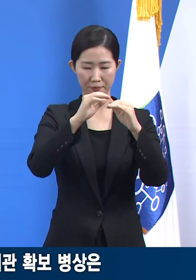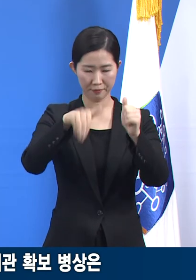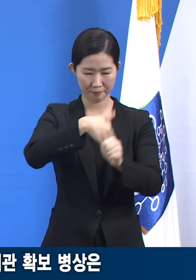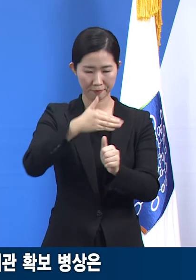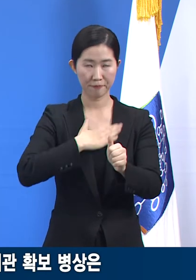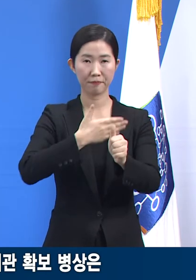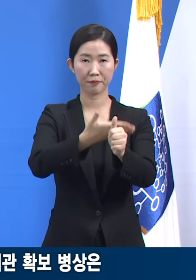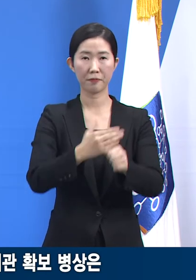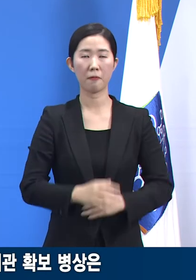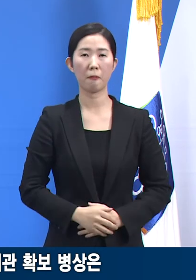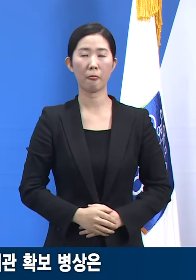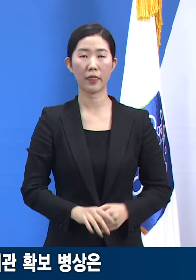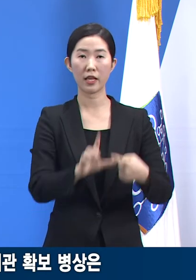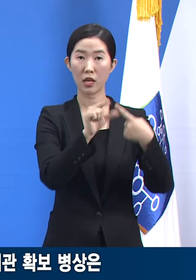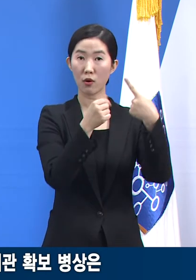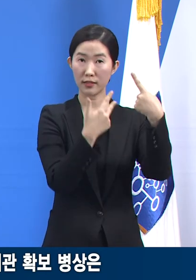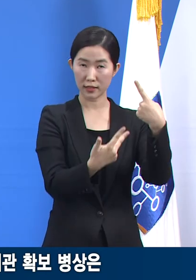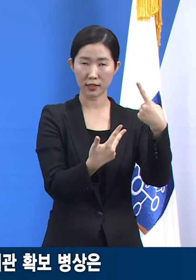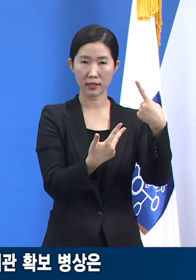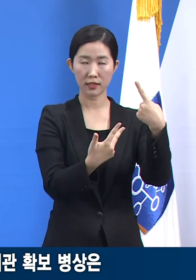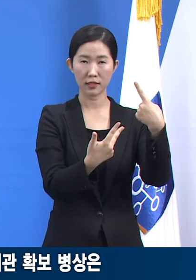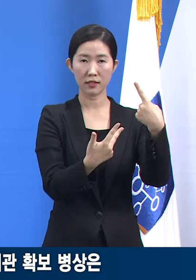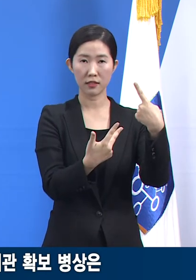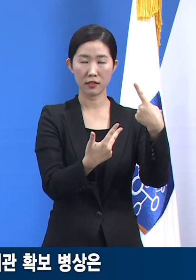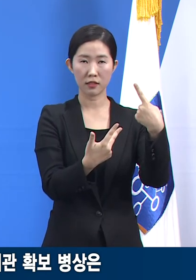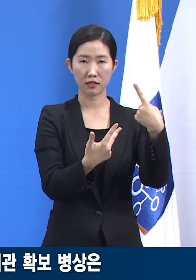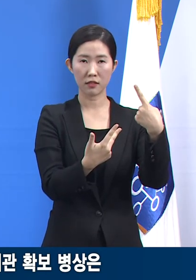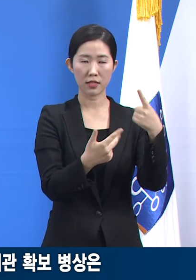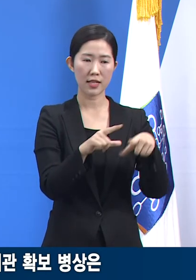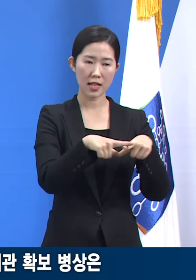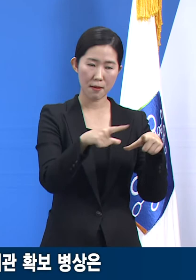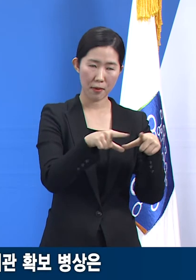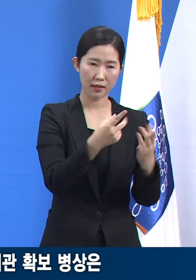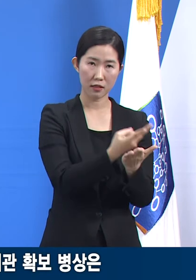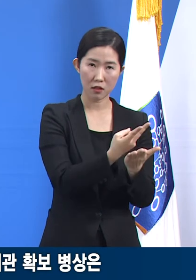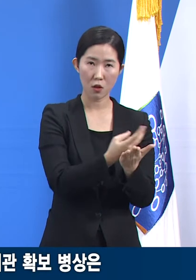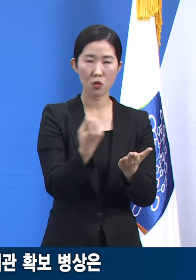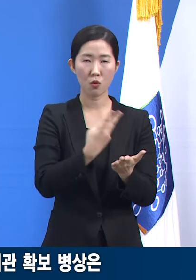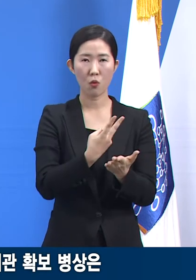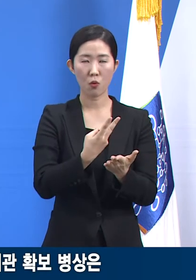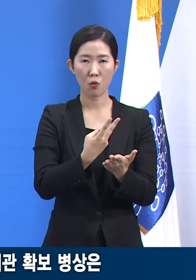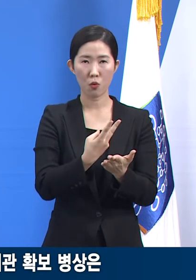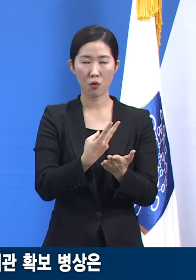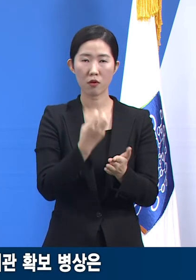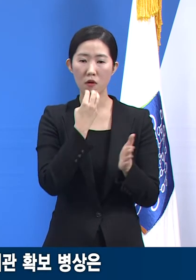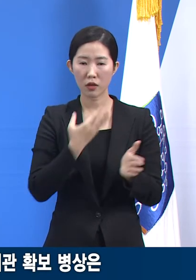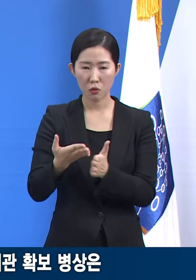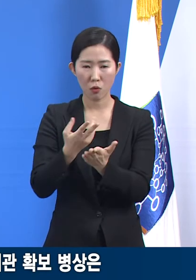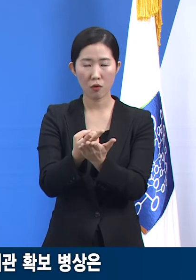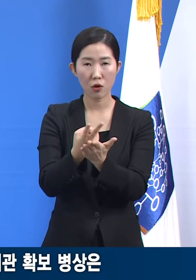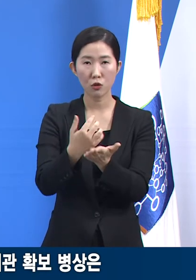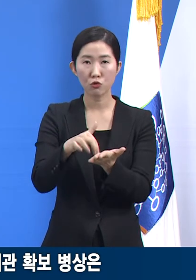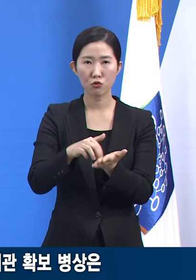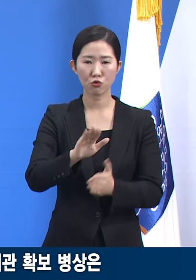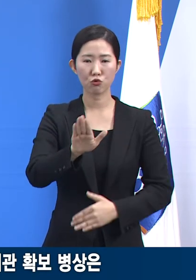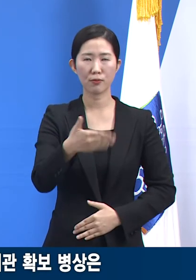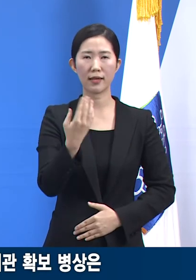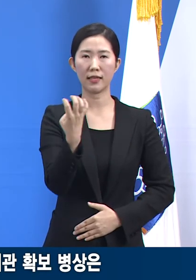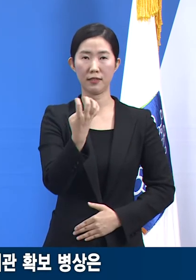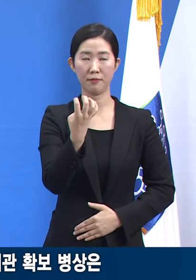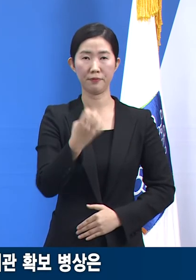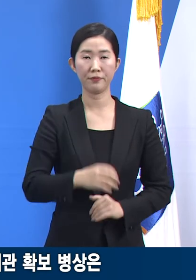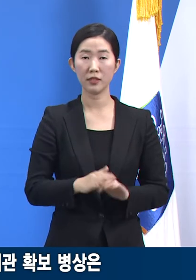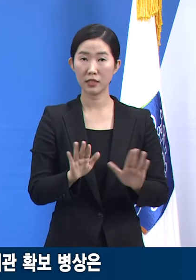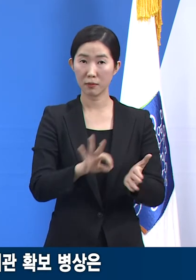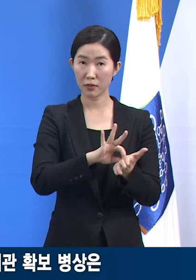그리고 중증 환자 병상을 합한 도내 의료기관 확보 병상은 총 940개입니다. 현재 병상 가동률은